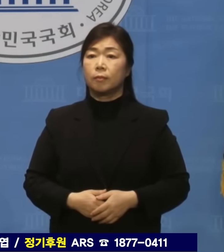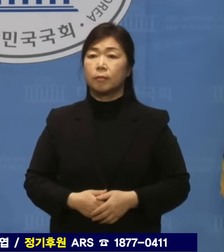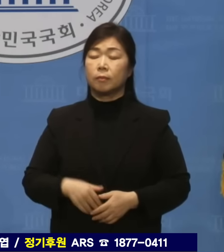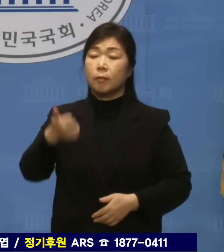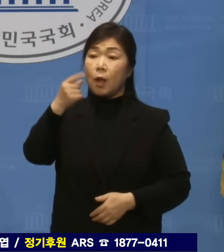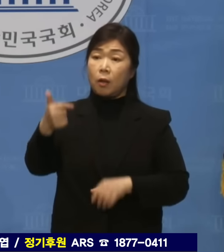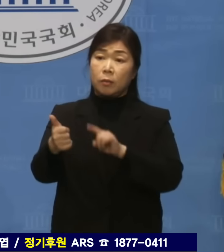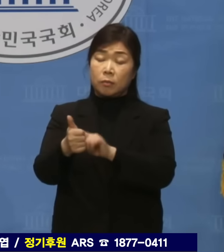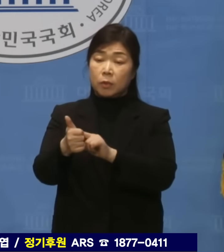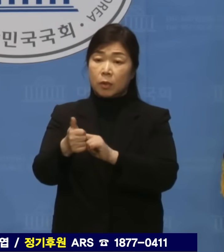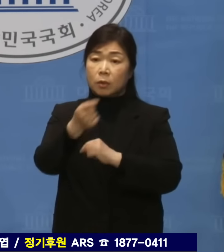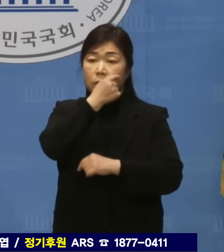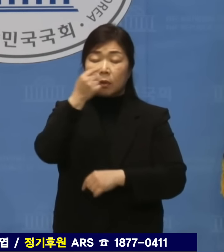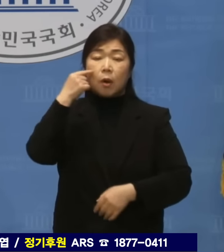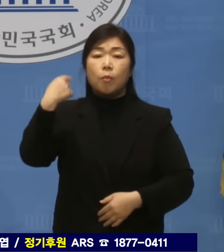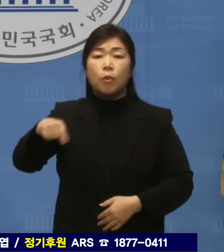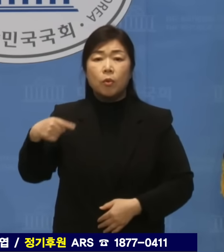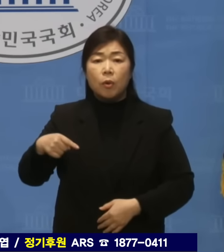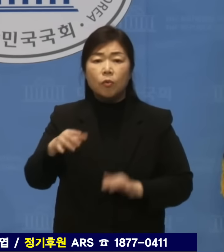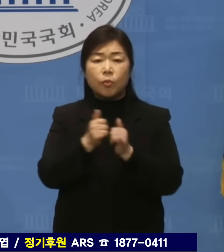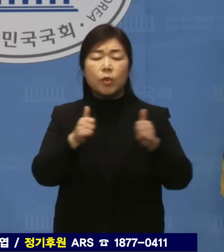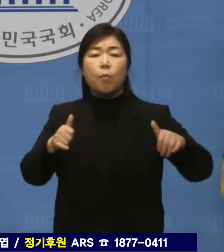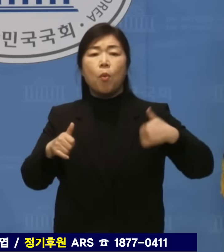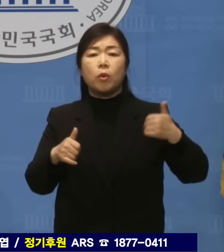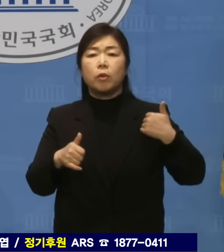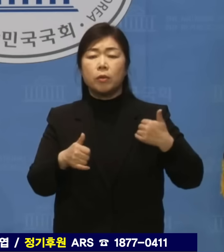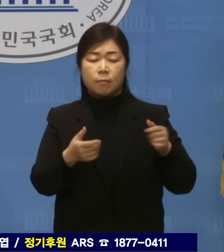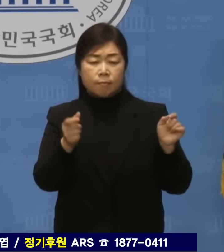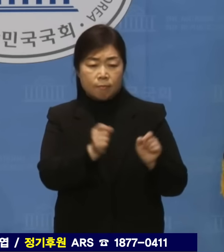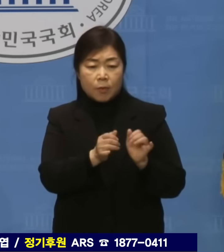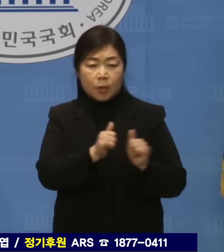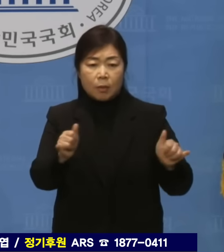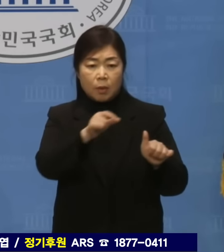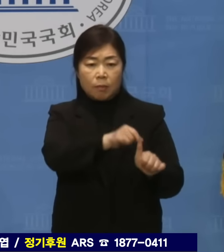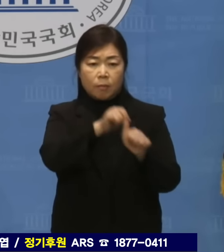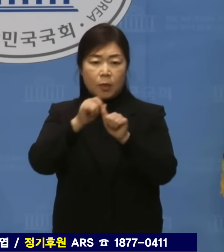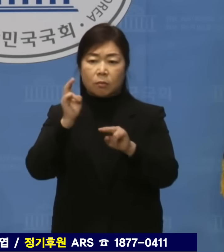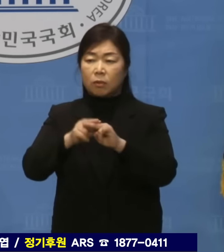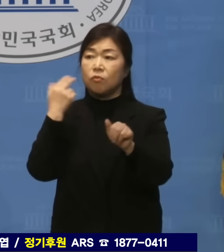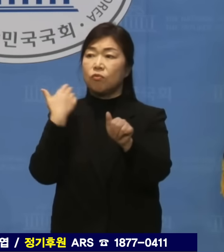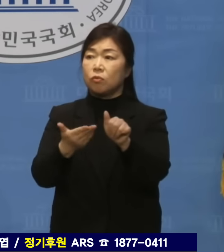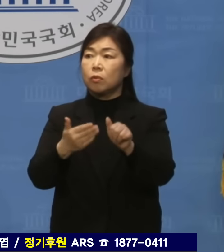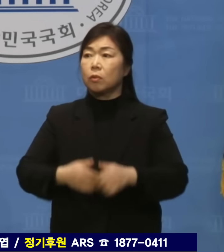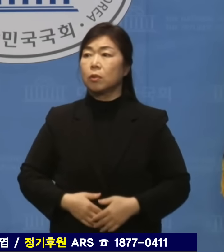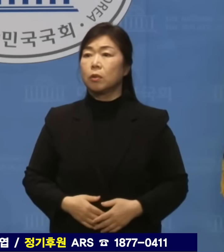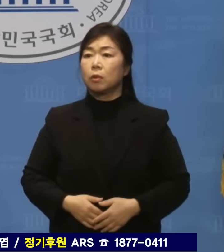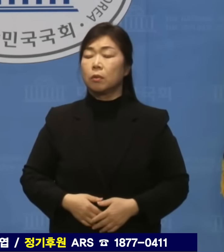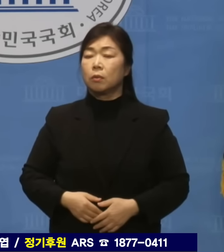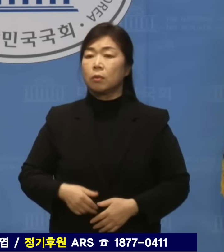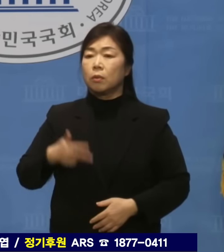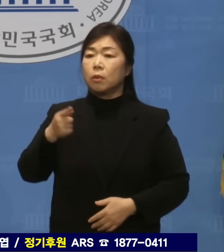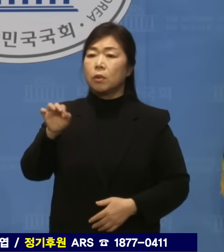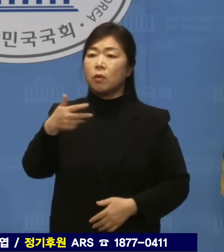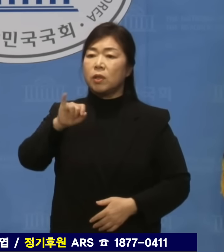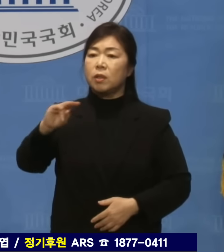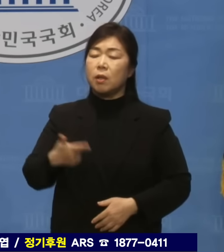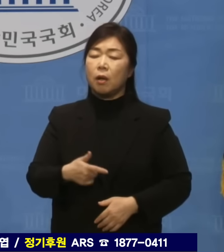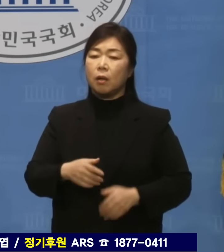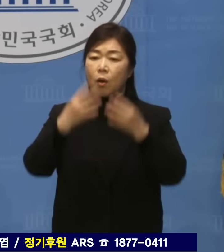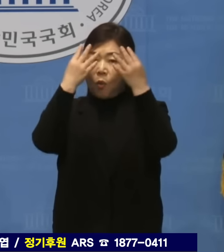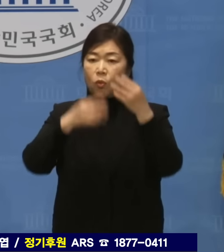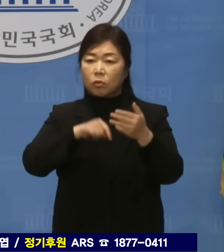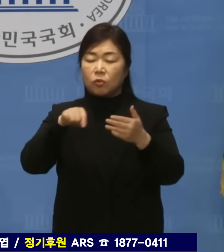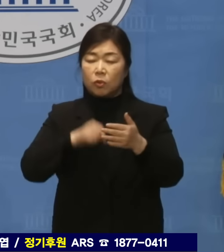위원장은 무슨 근거로 국민 모르는 측근 내리꽂기이니 정진상 옥중공천이니 허위